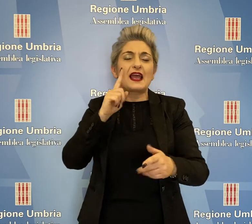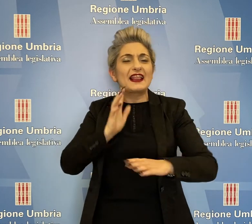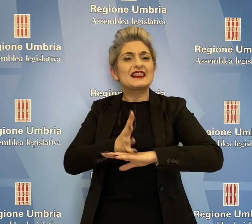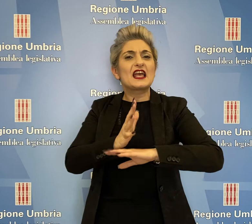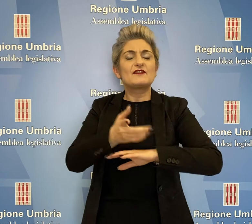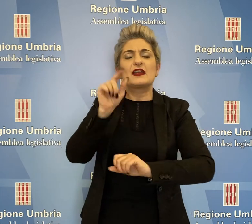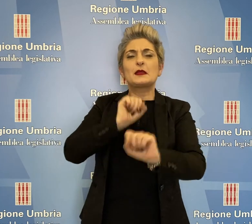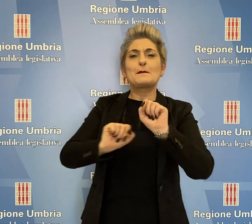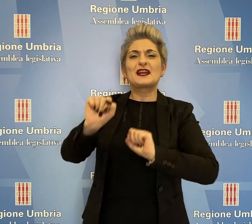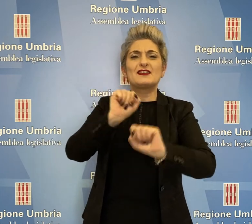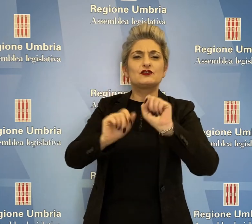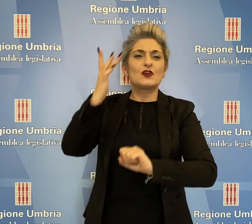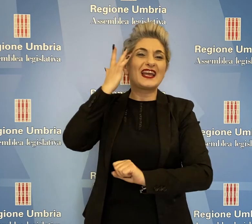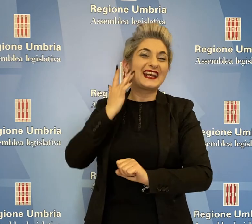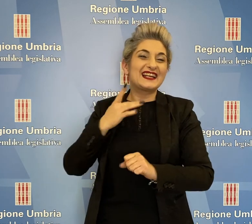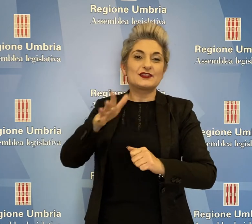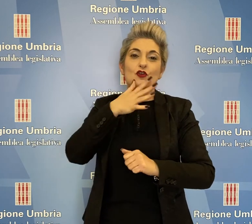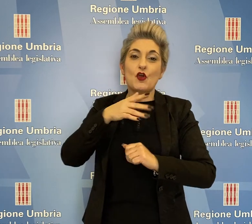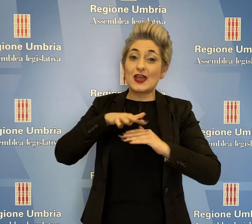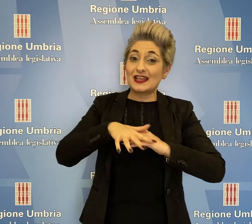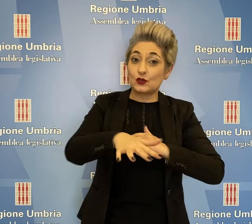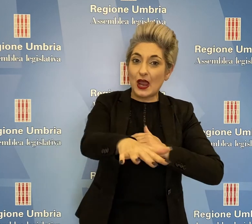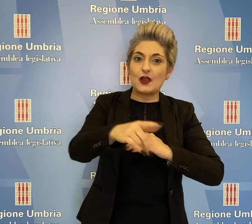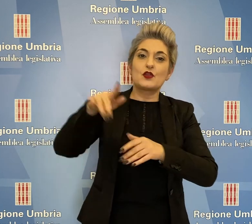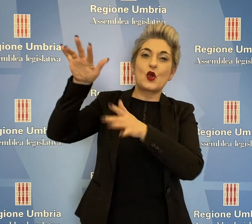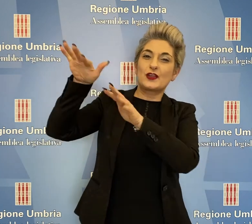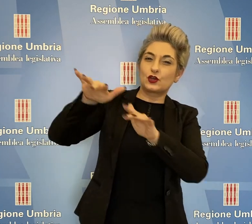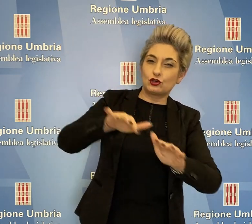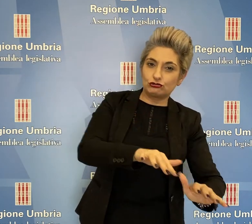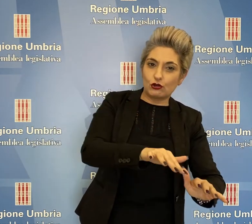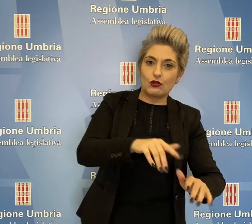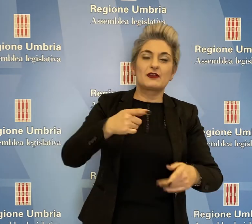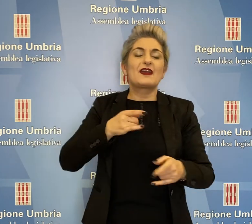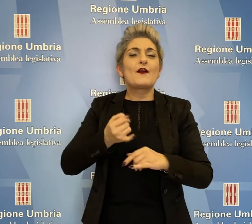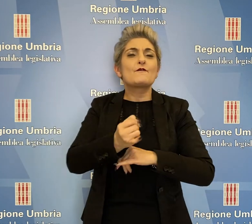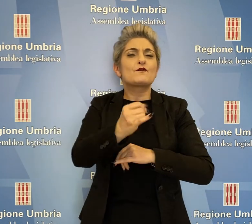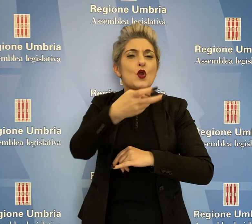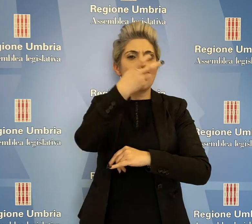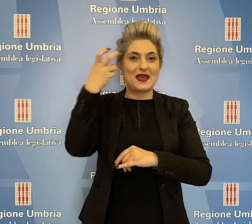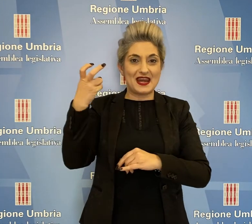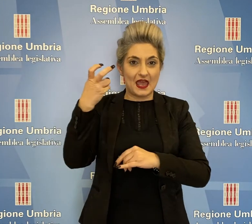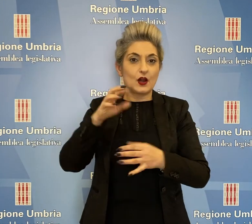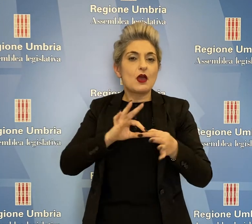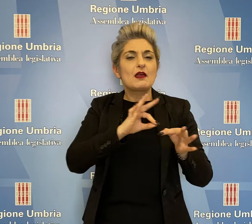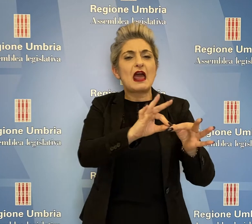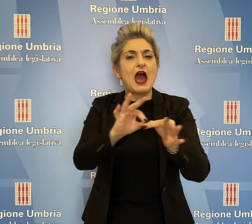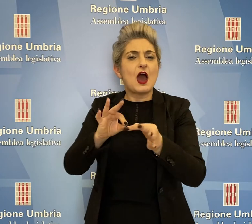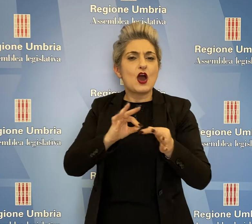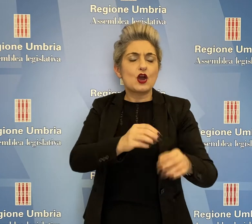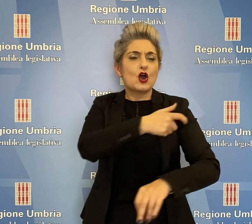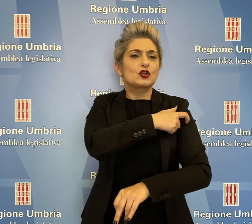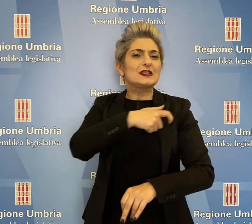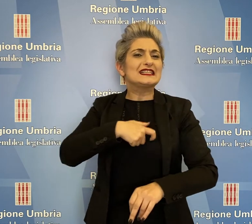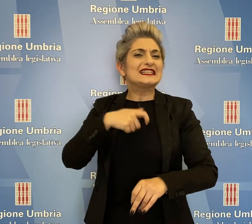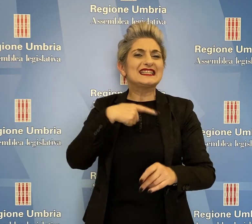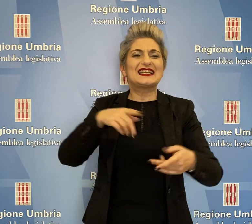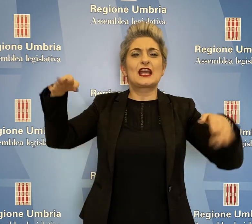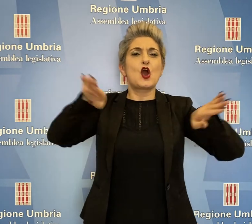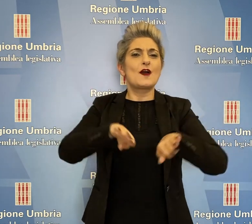prevenzione del rischio idraulico e idrogeologico del fiume Nera, in coordinamento con i sindaci della Valnerina.